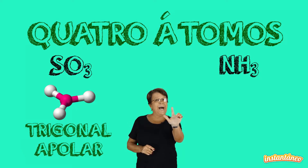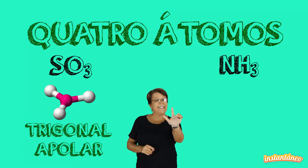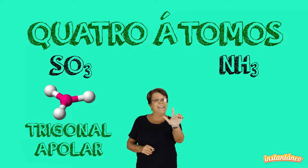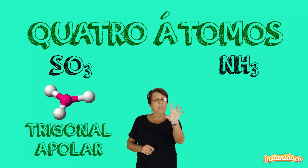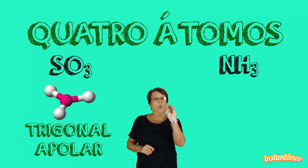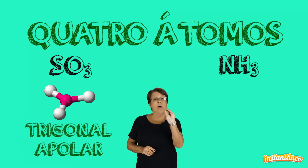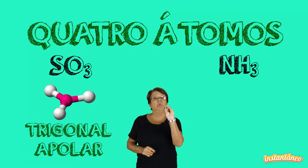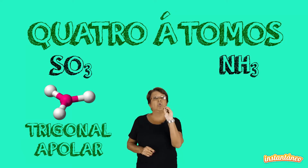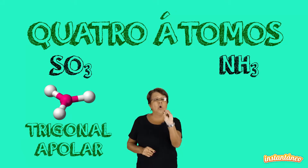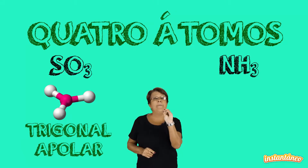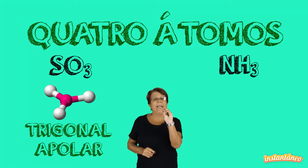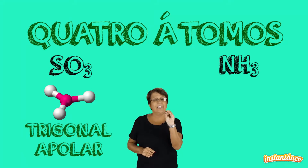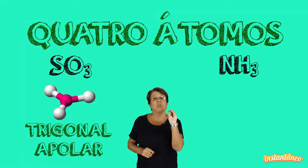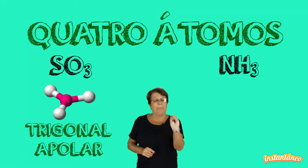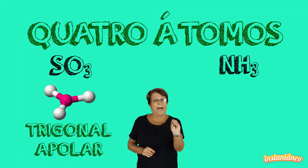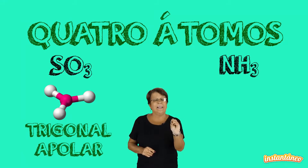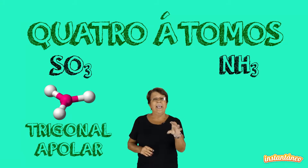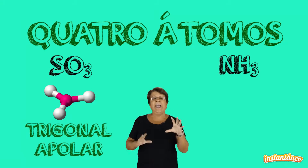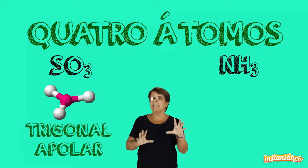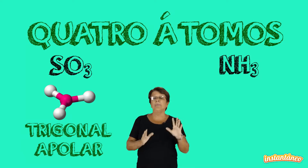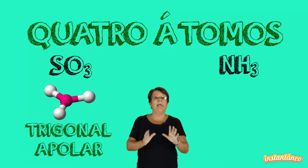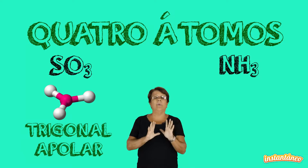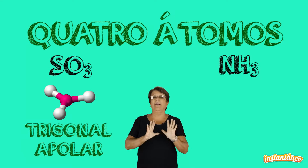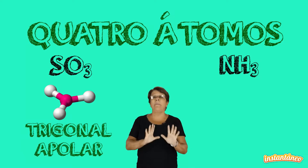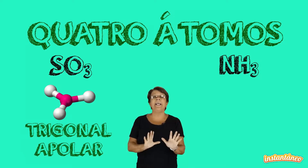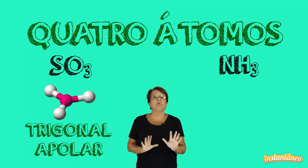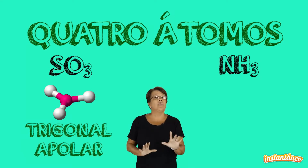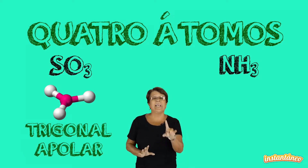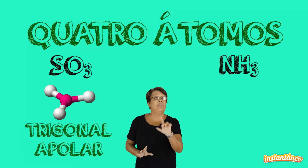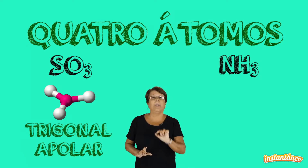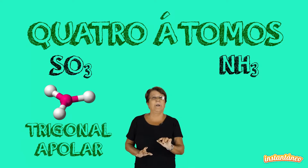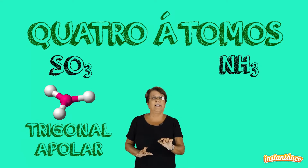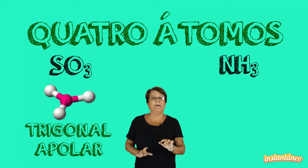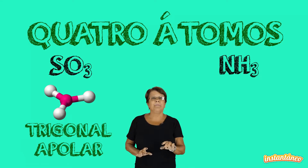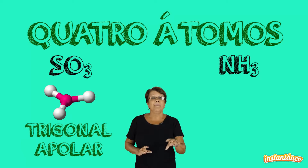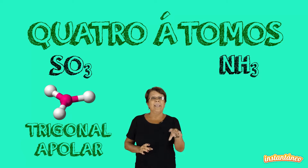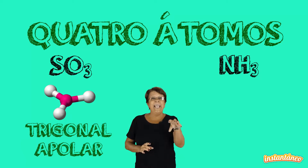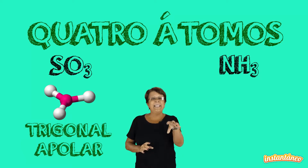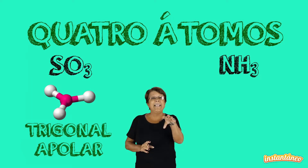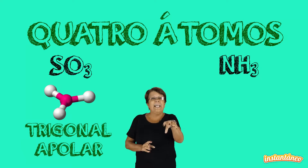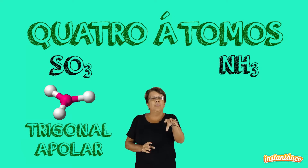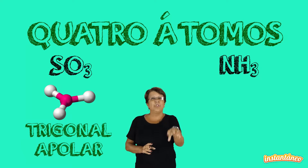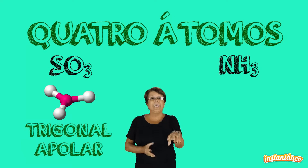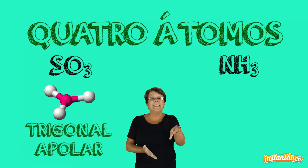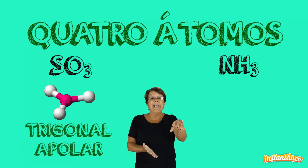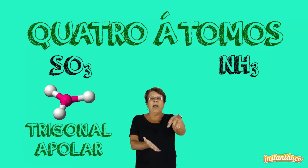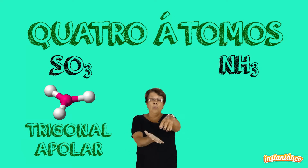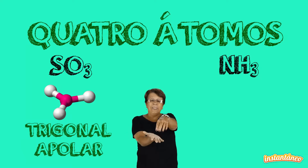par. Quando sobra este par, esta molécula não mais consegue ficar plana. E esse átomo X é como